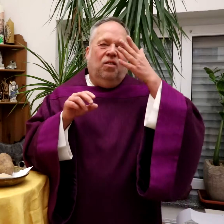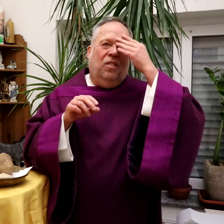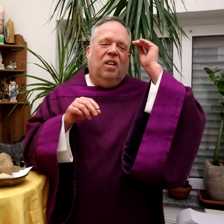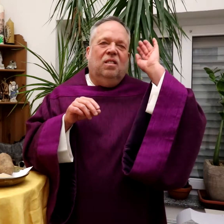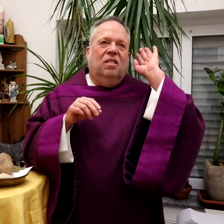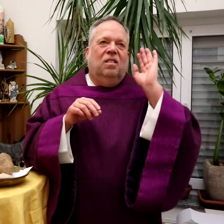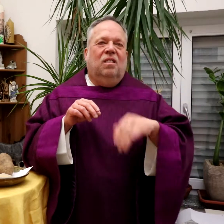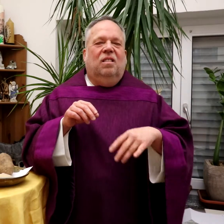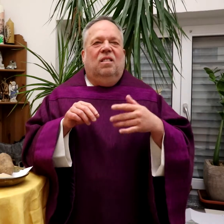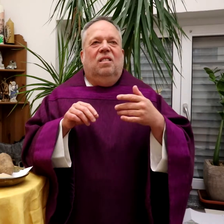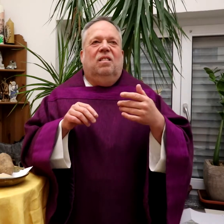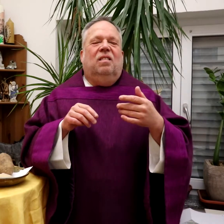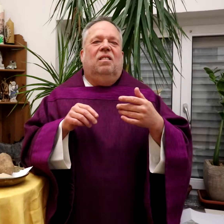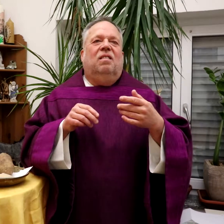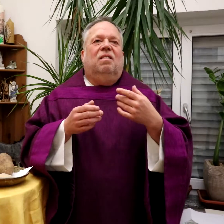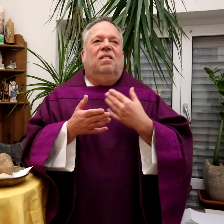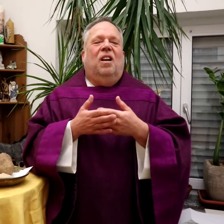werden die oft übersehen oder sogar vergessen.